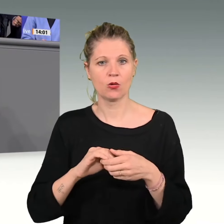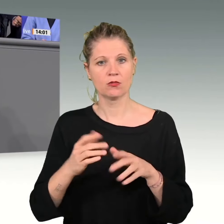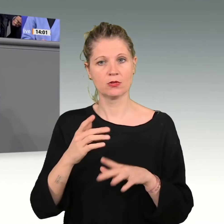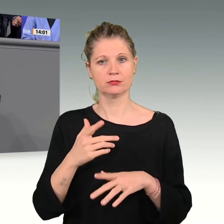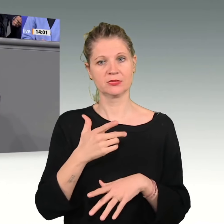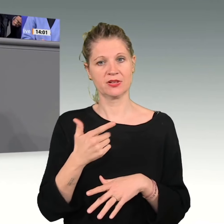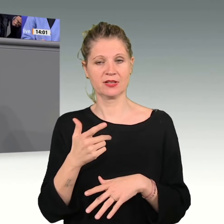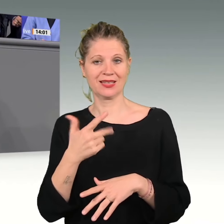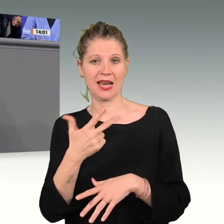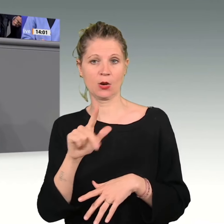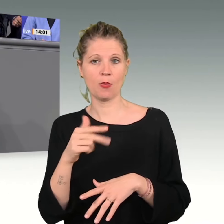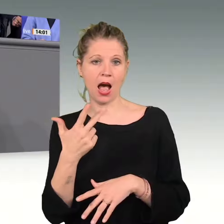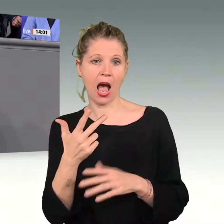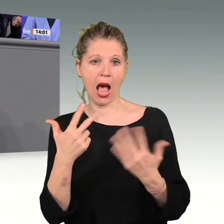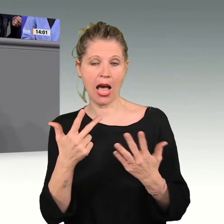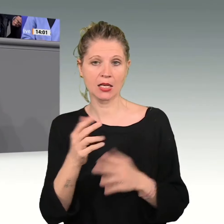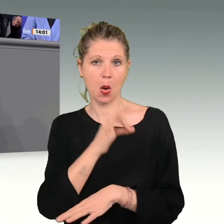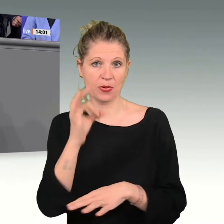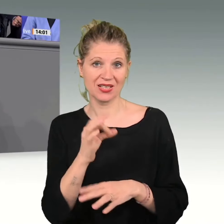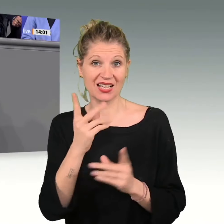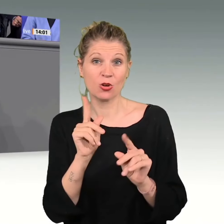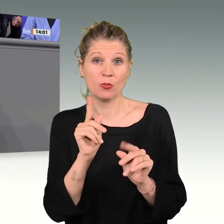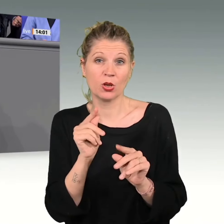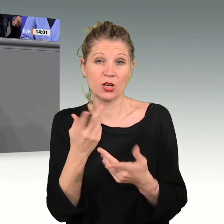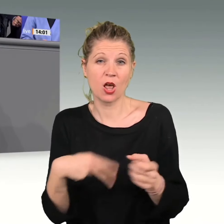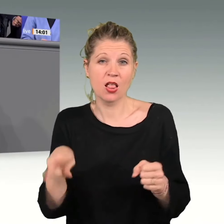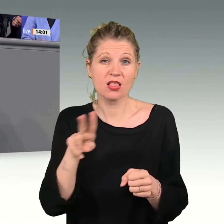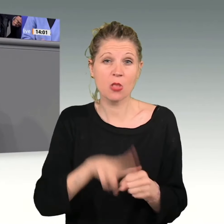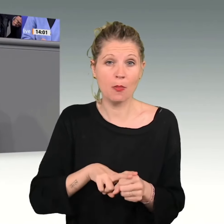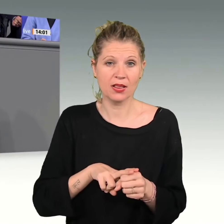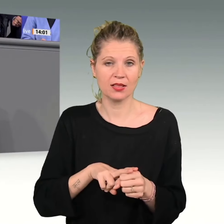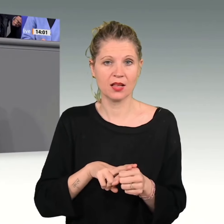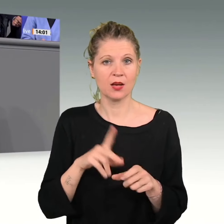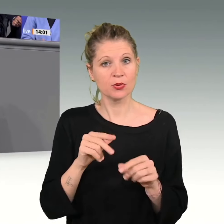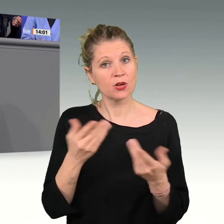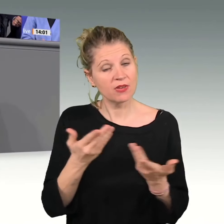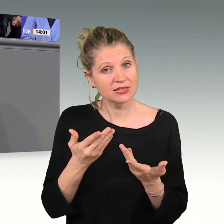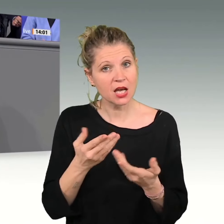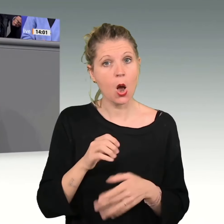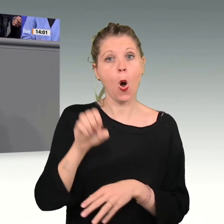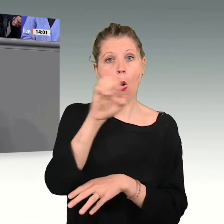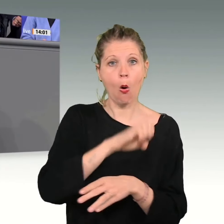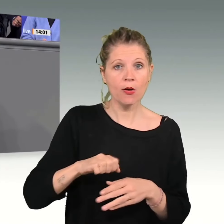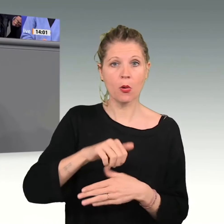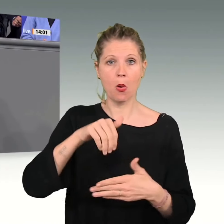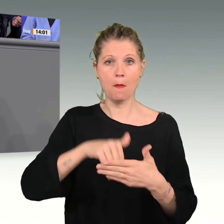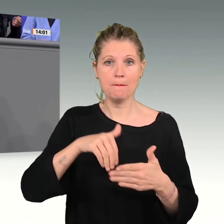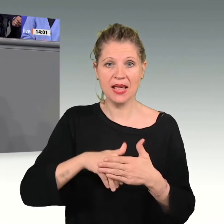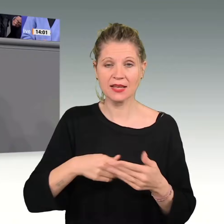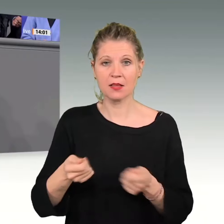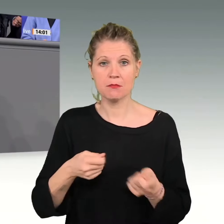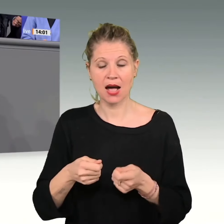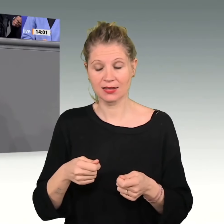Nein, verehrte Kollegen von der AfD, Euro und Binnenmarkt sichern Wohlstand und Wachstum hier in Deutschland heute